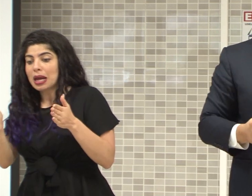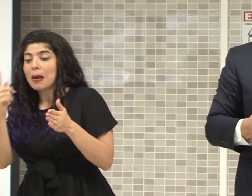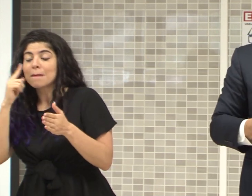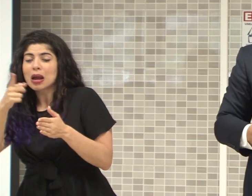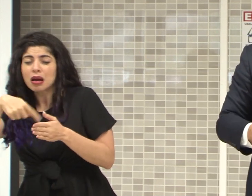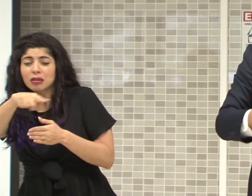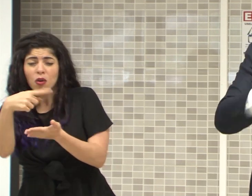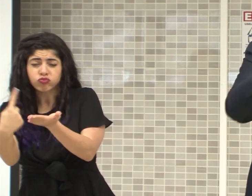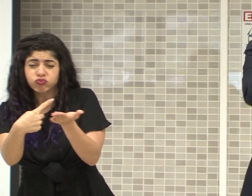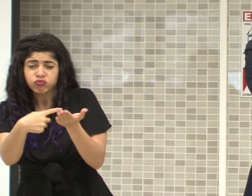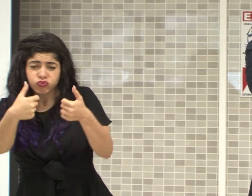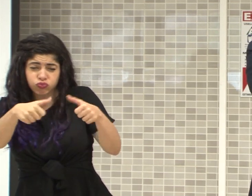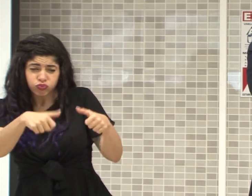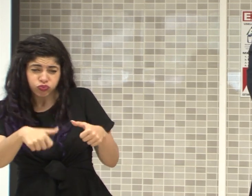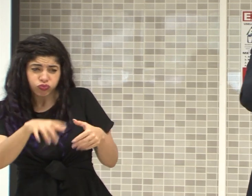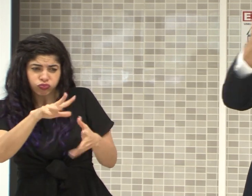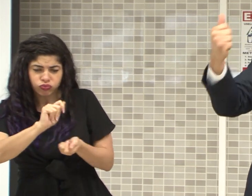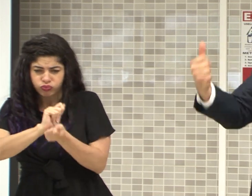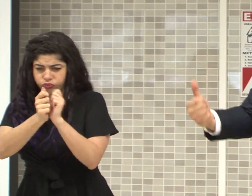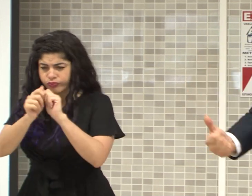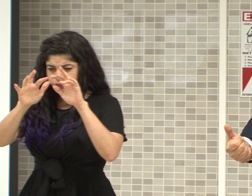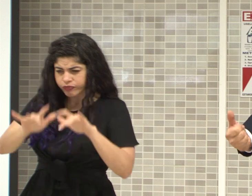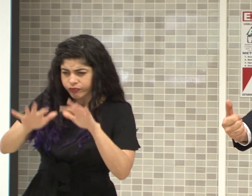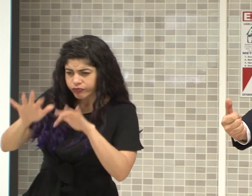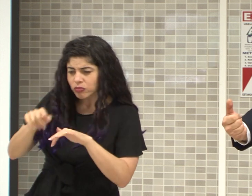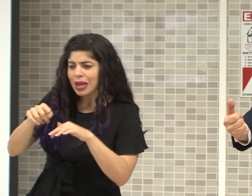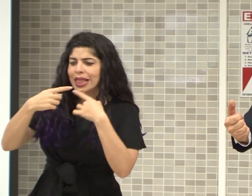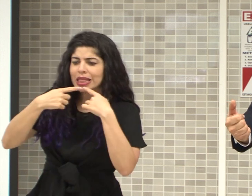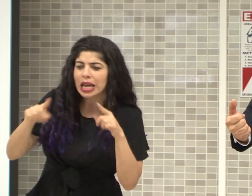acuerdos, en decretos, o en proyectos de ley,